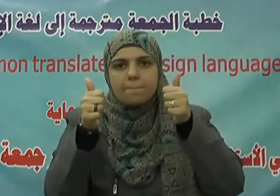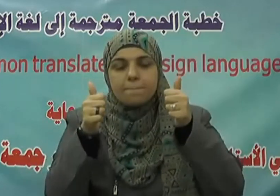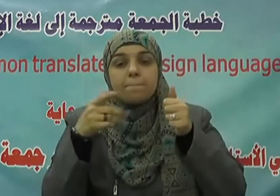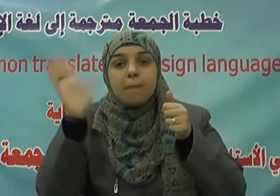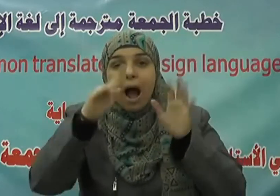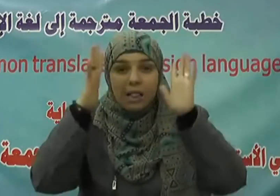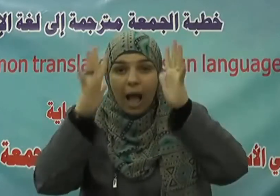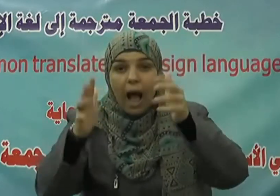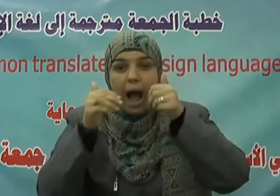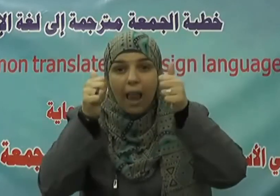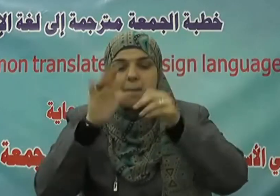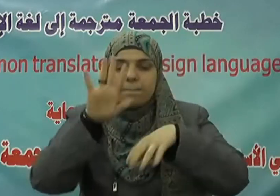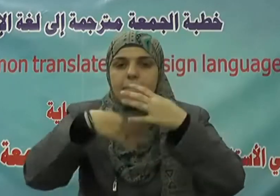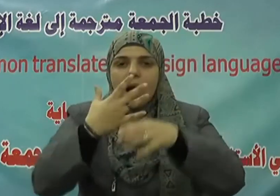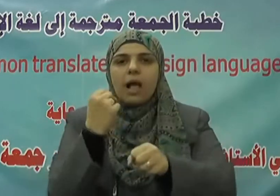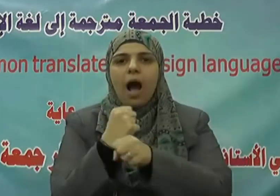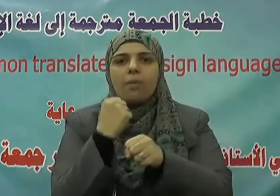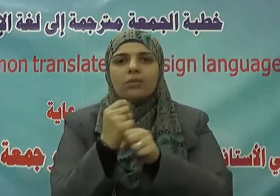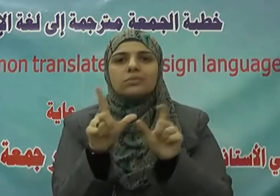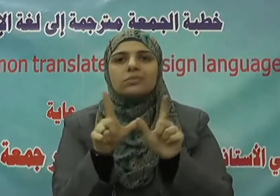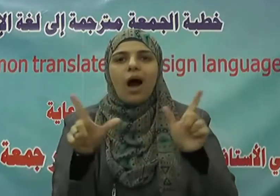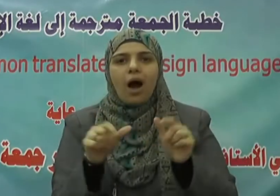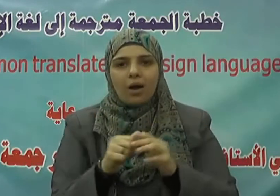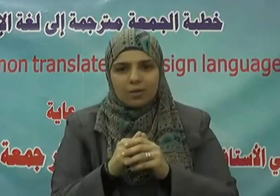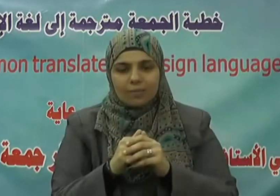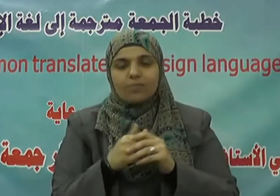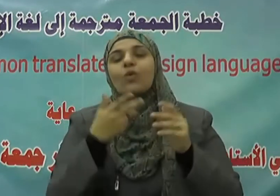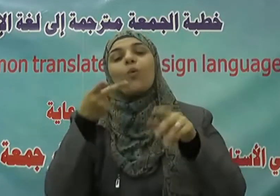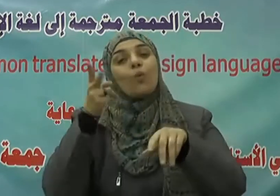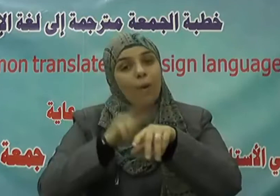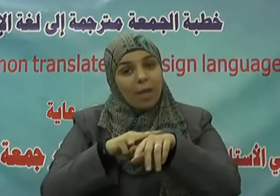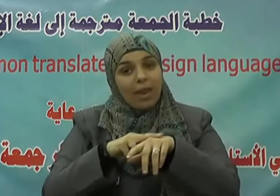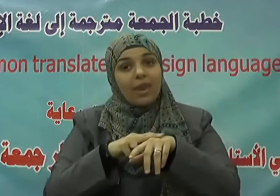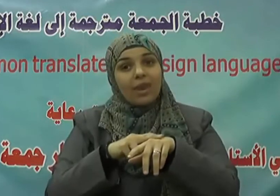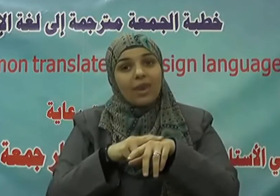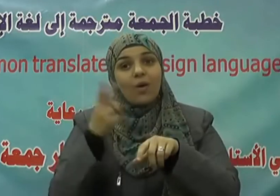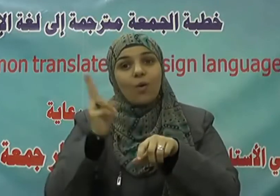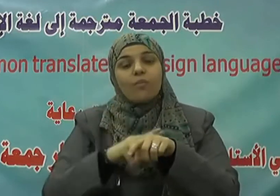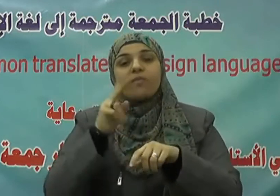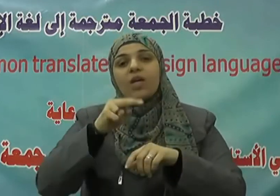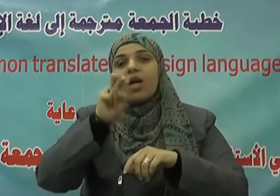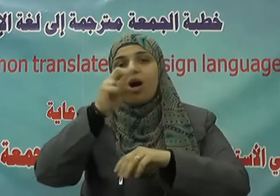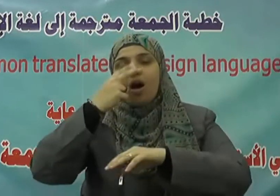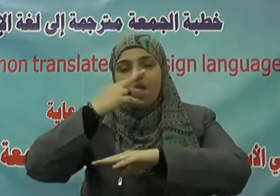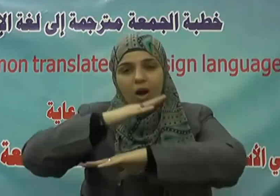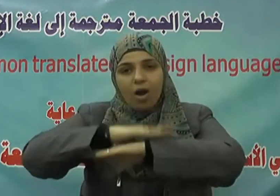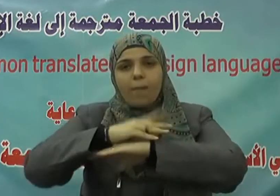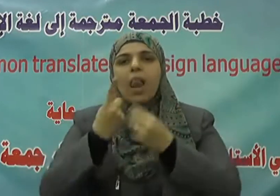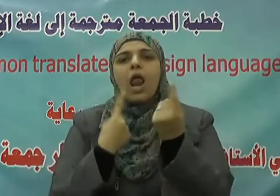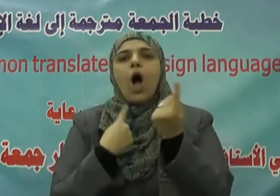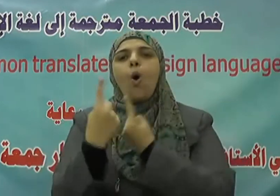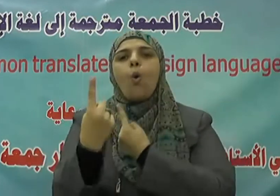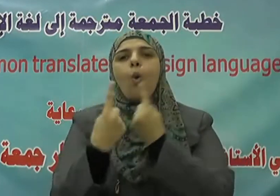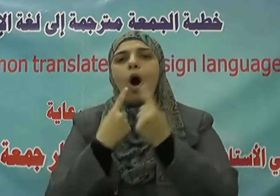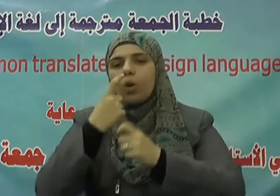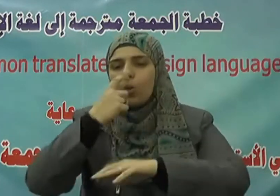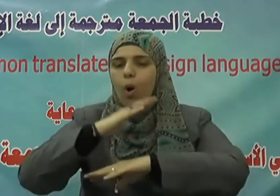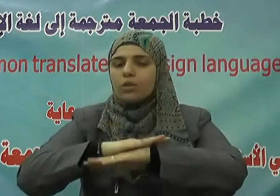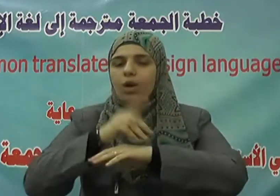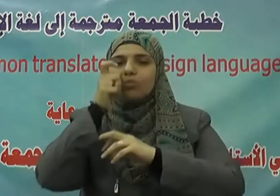إلا عمل ومنها قيمة الحوار واحترام الآخر